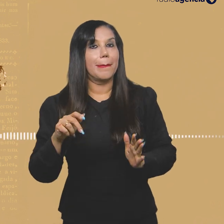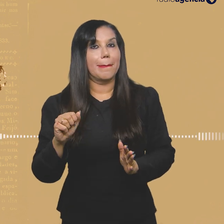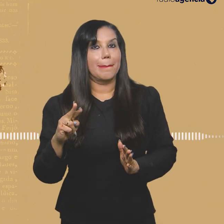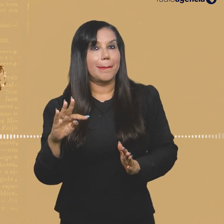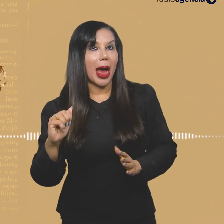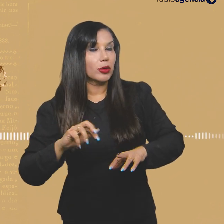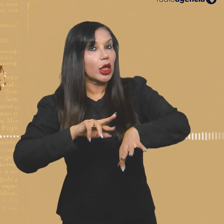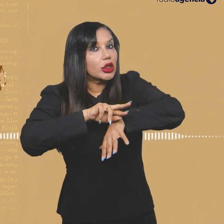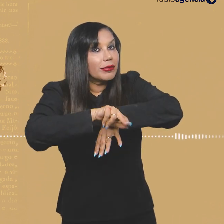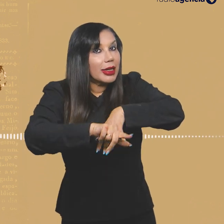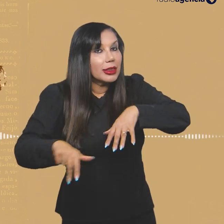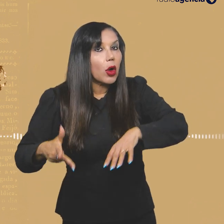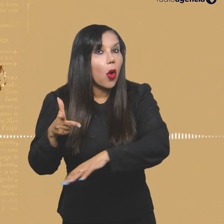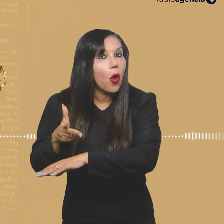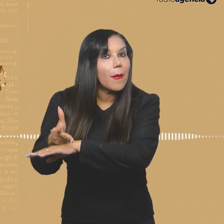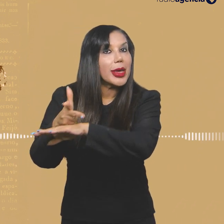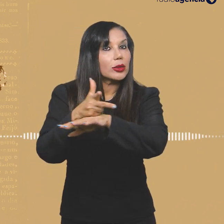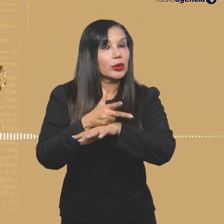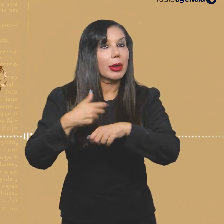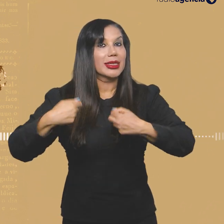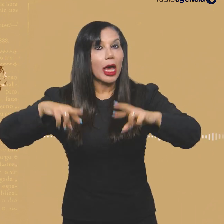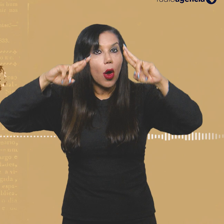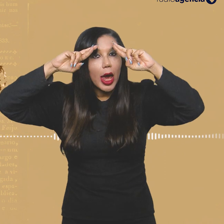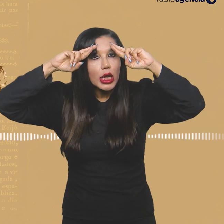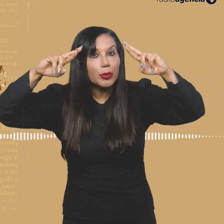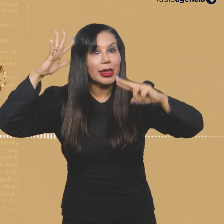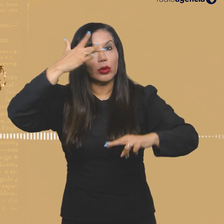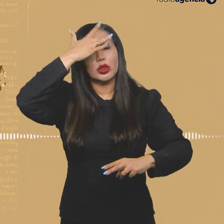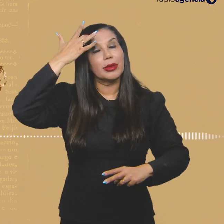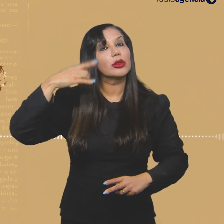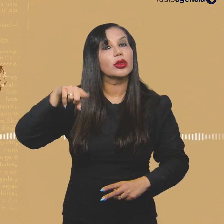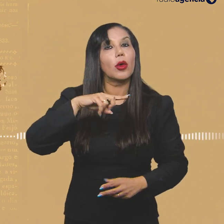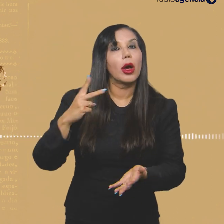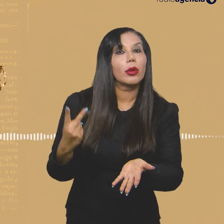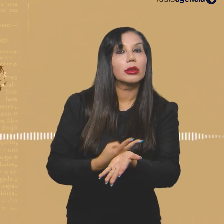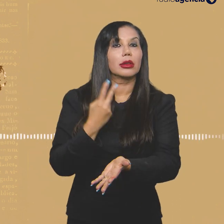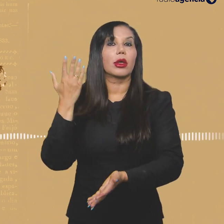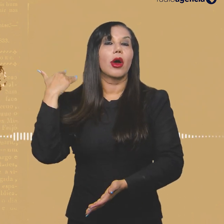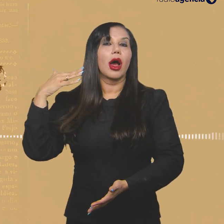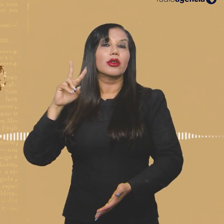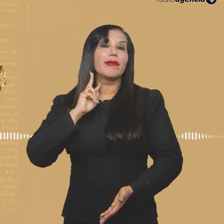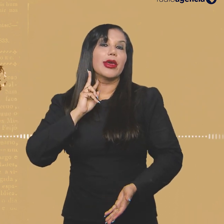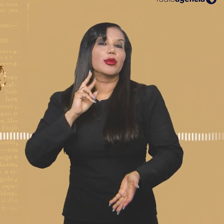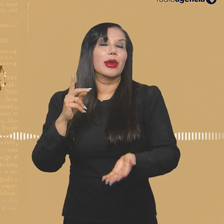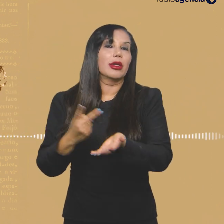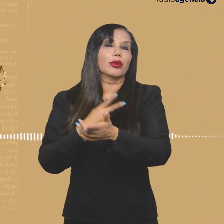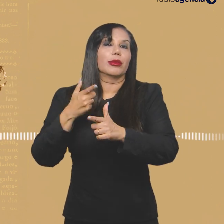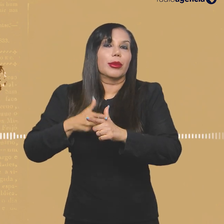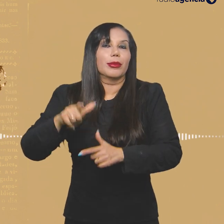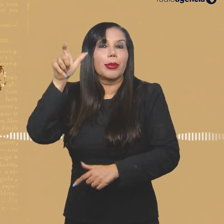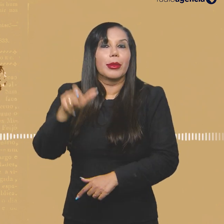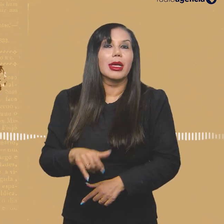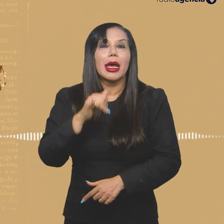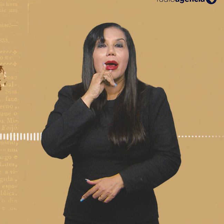Que no momento de fazer uma cobertura, que tenha um respeito com as pessoas que foram vitimadas em determinados processos,